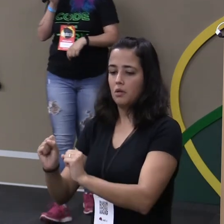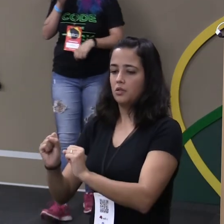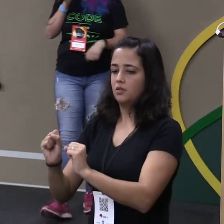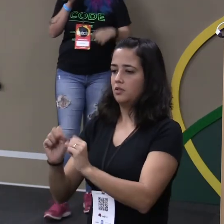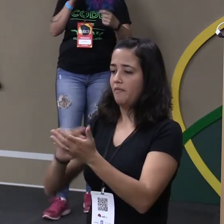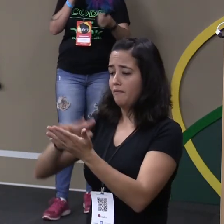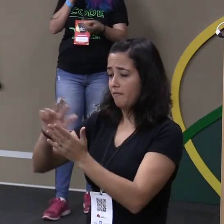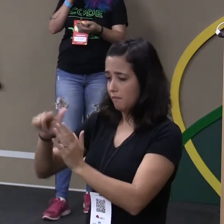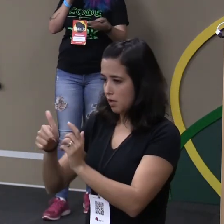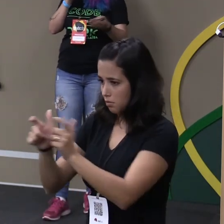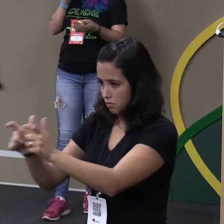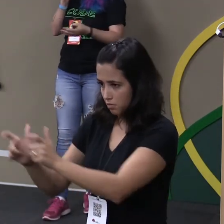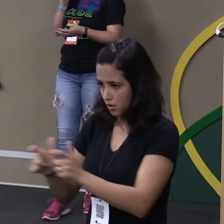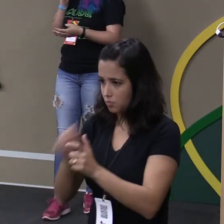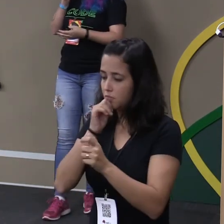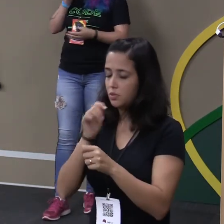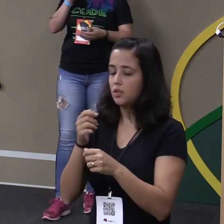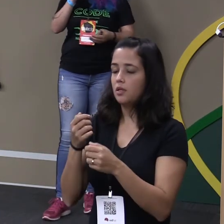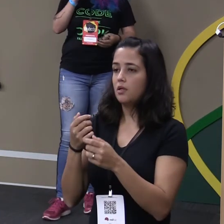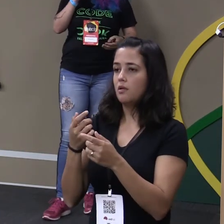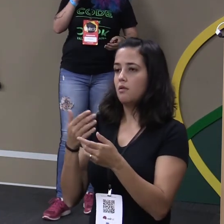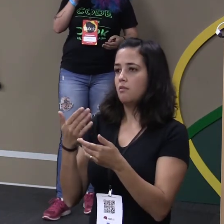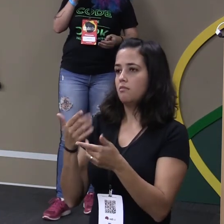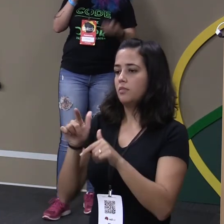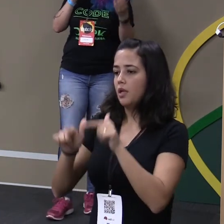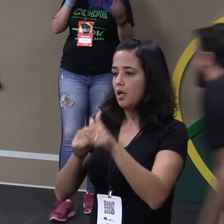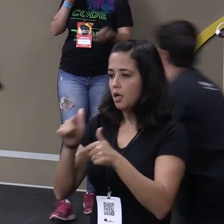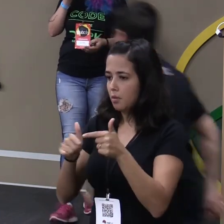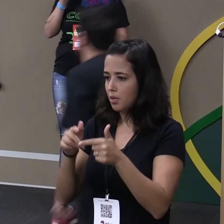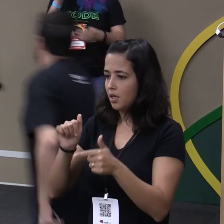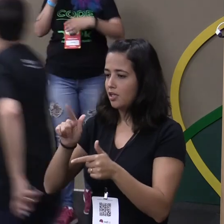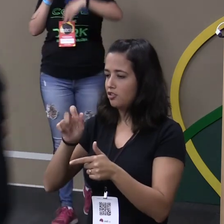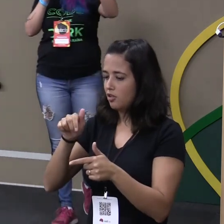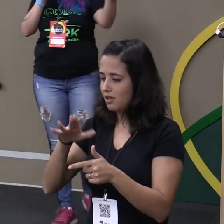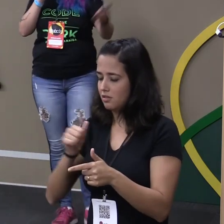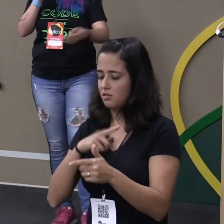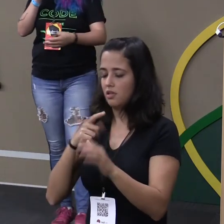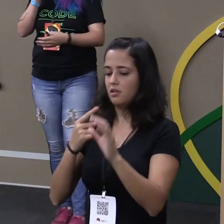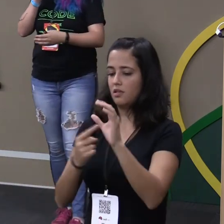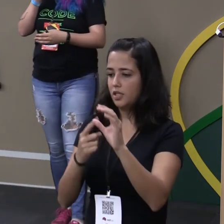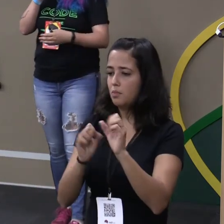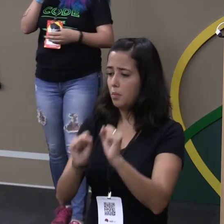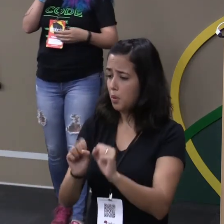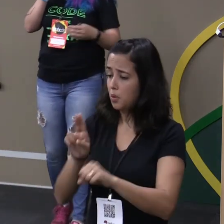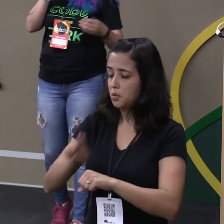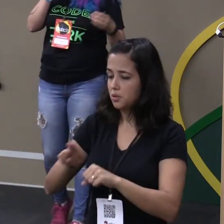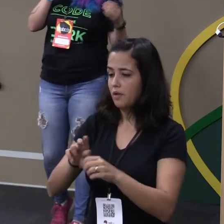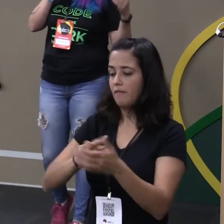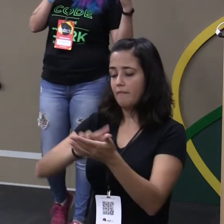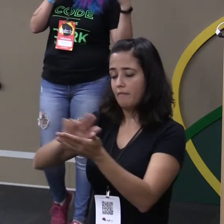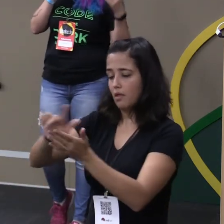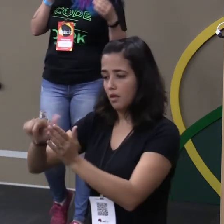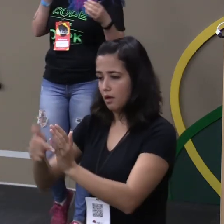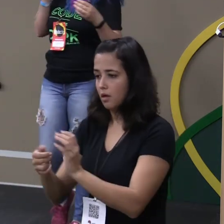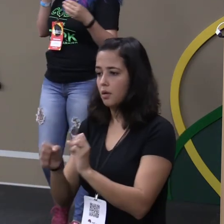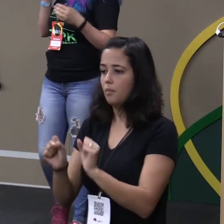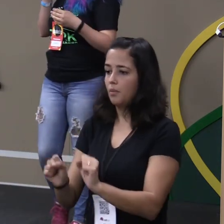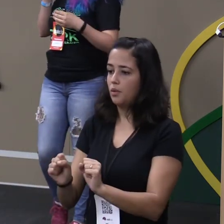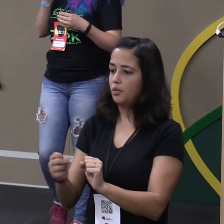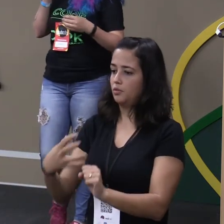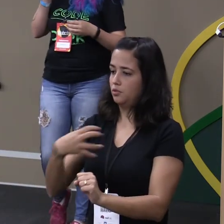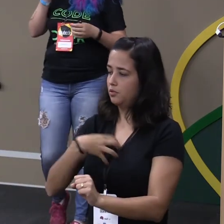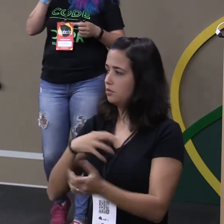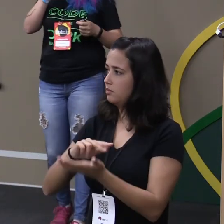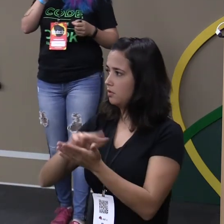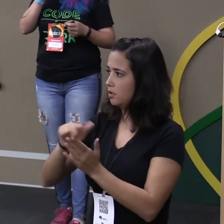os se você trabalha em uma agência você tem vários clientes você pode usar para todos os clientes aí tem várias formas de